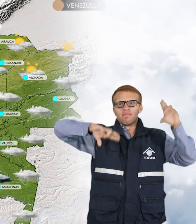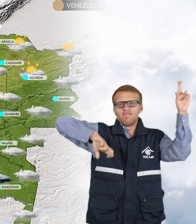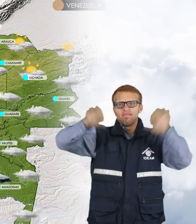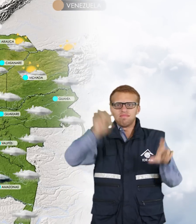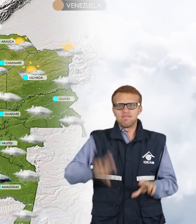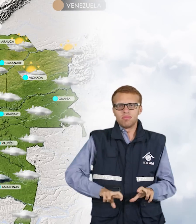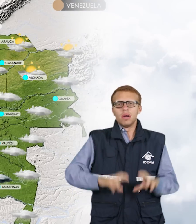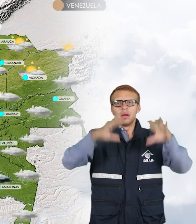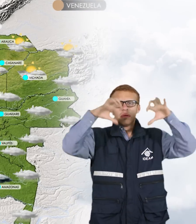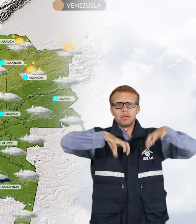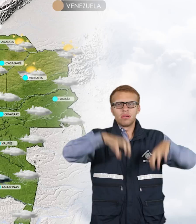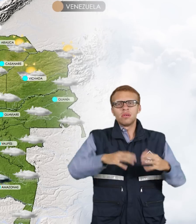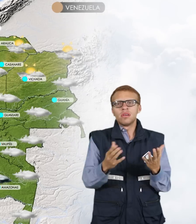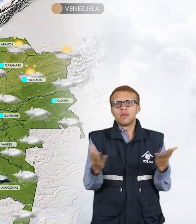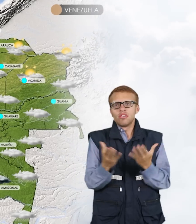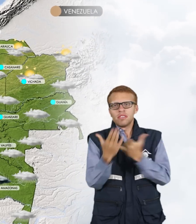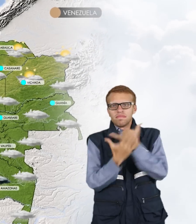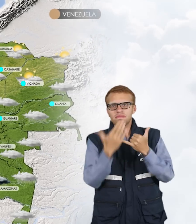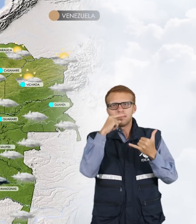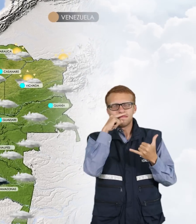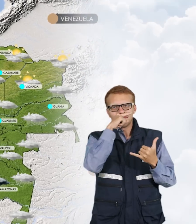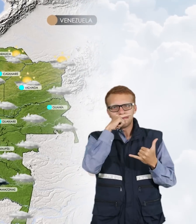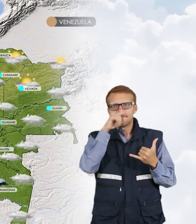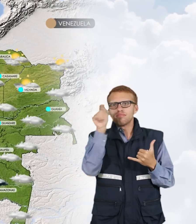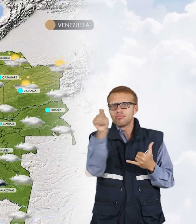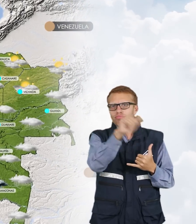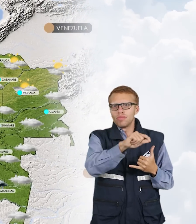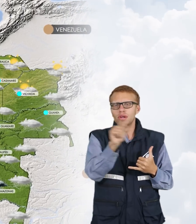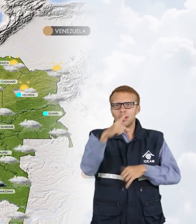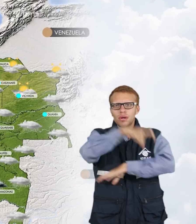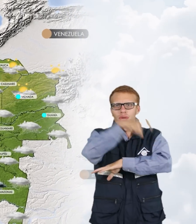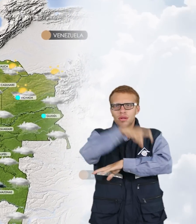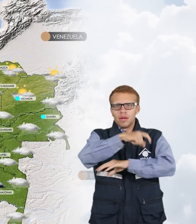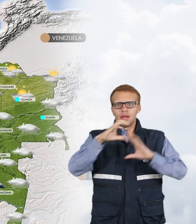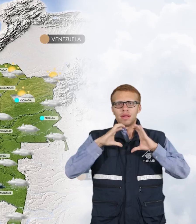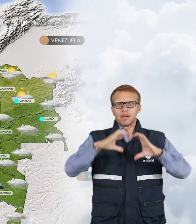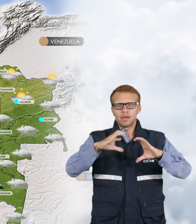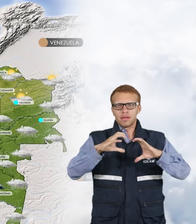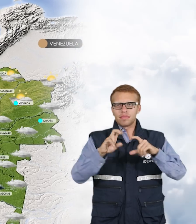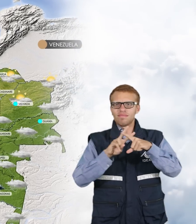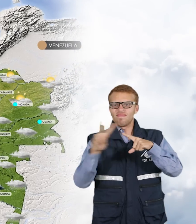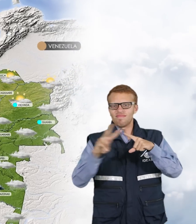en zonas de Amazonas, sectores de Putumayo, Caquetá, Guainía y Guaviara.